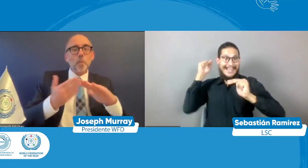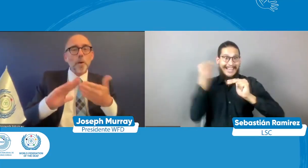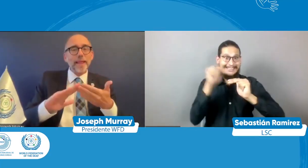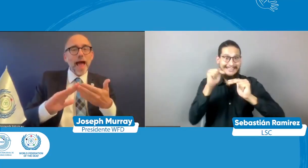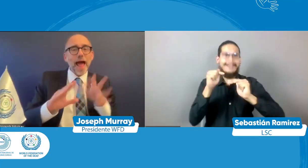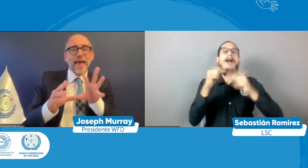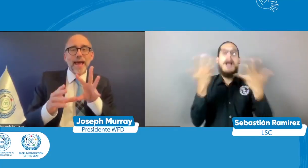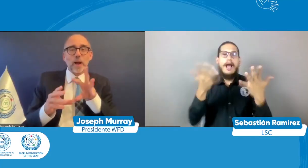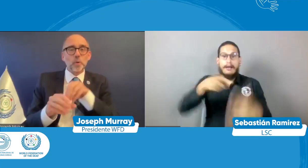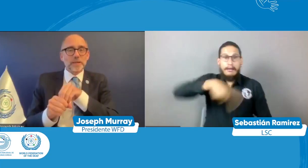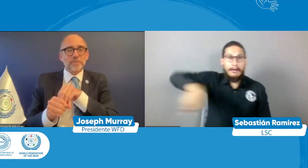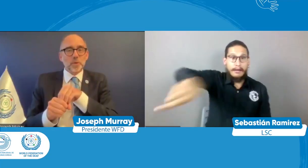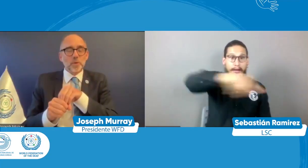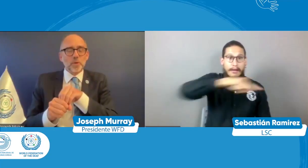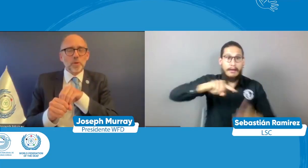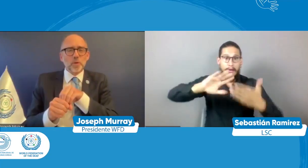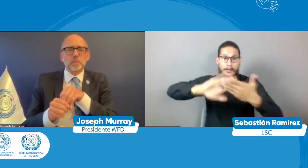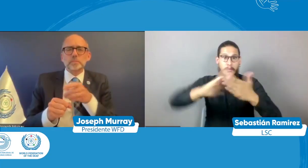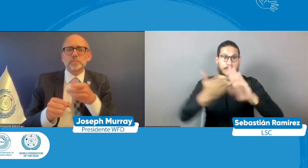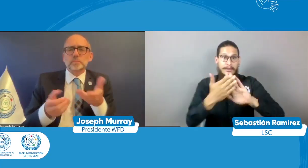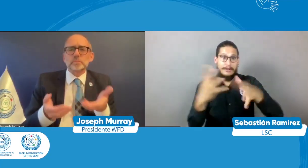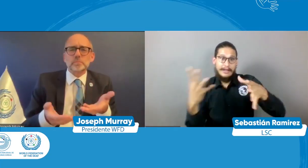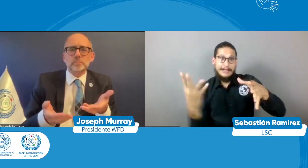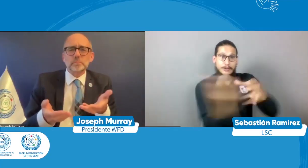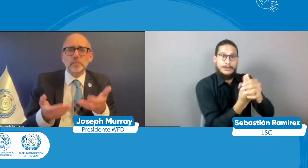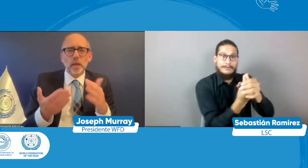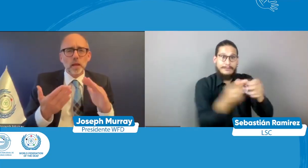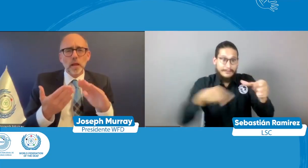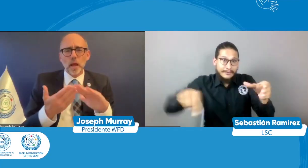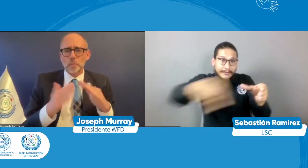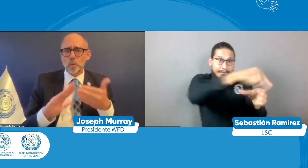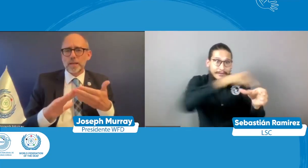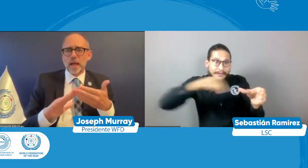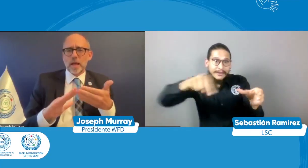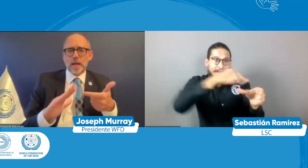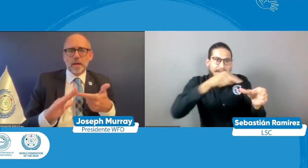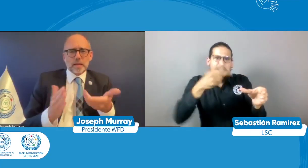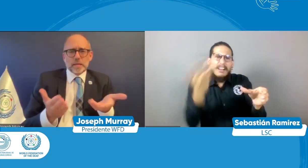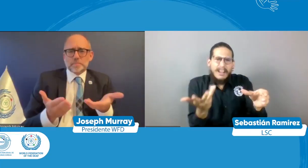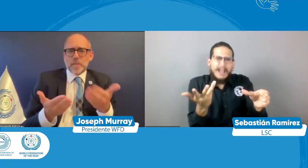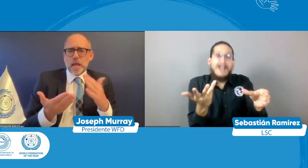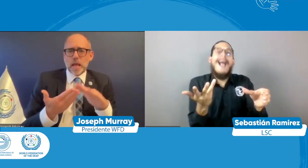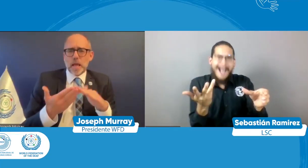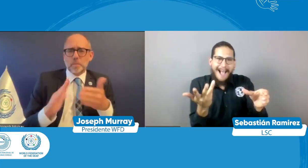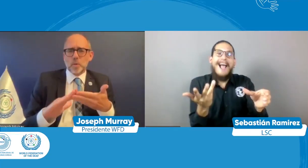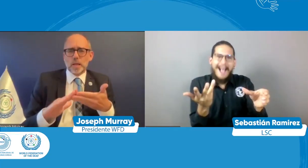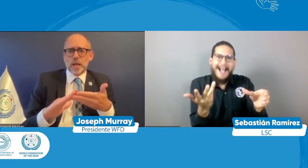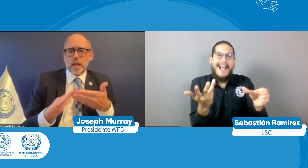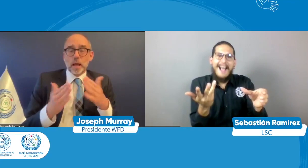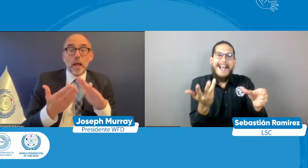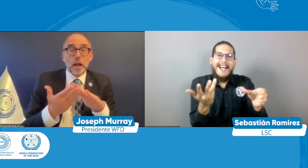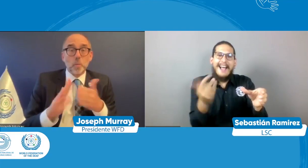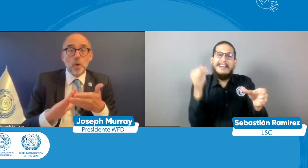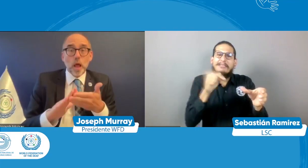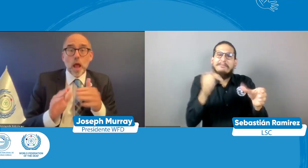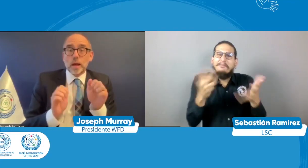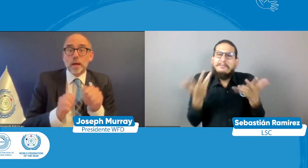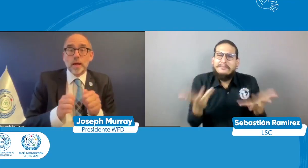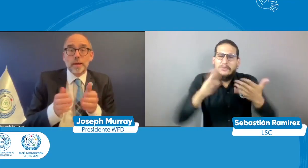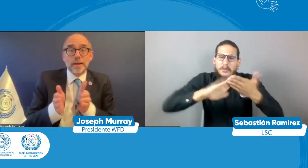sorda y entre los demás actores sociales ahora hablamos también acerca de la inclusión cuando hablamos